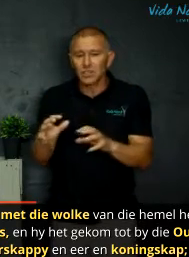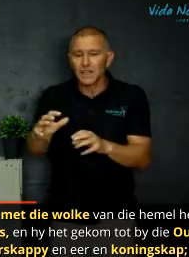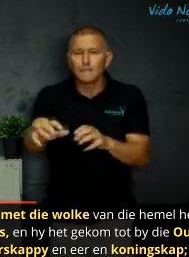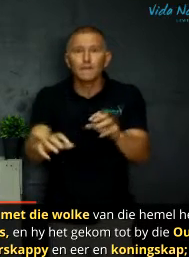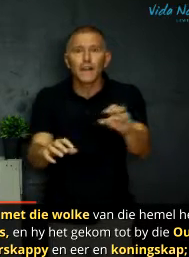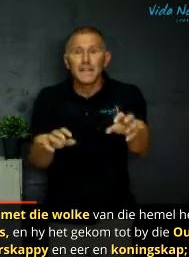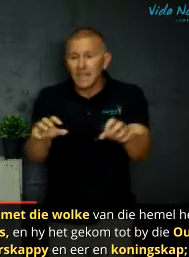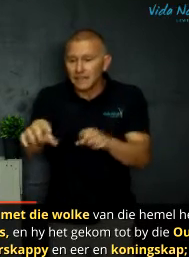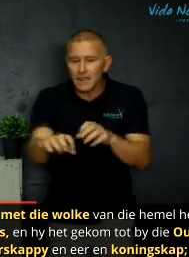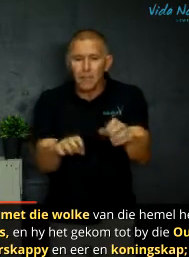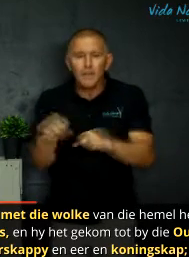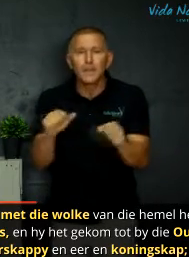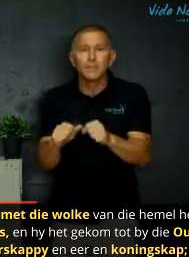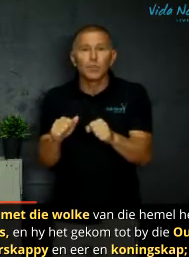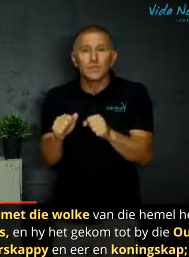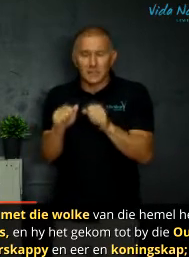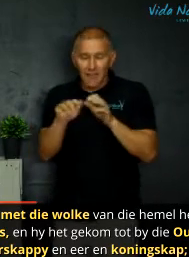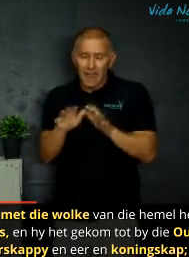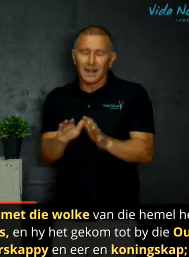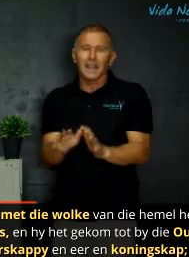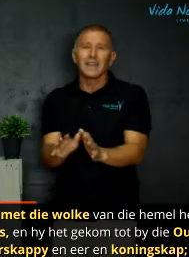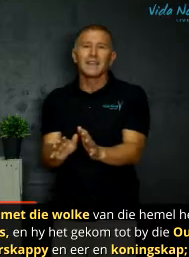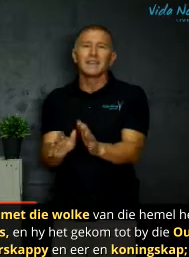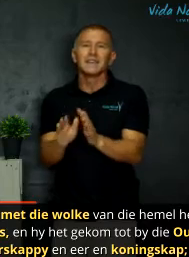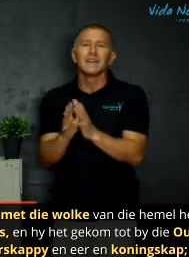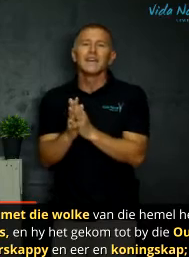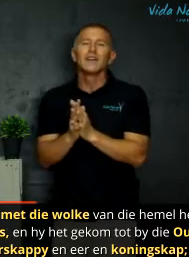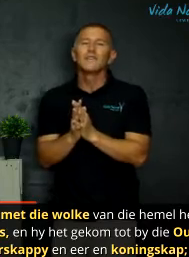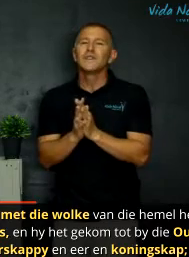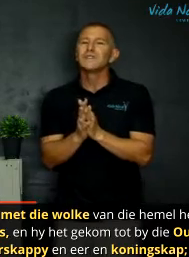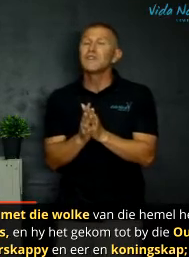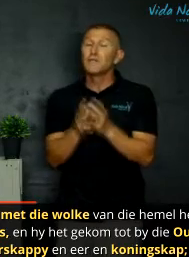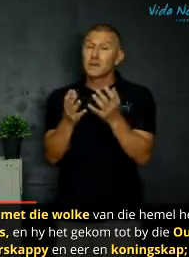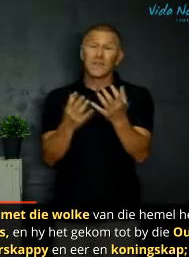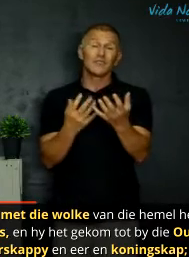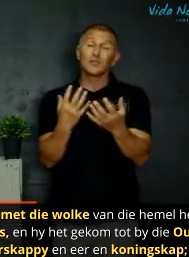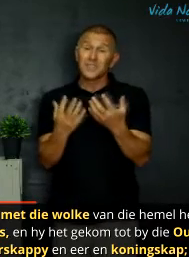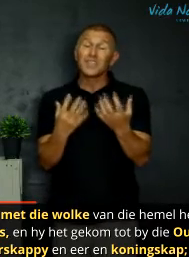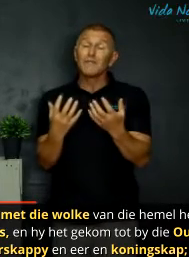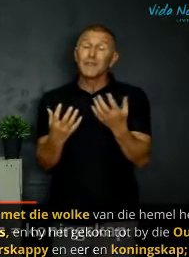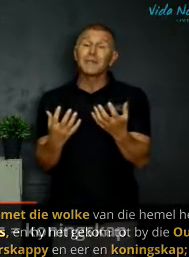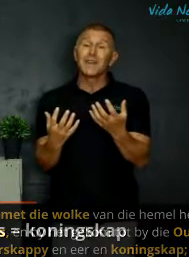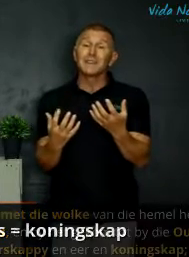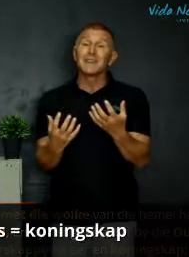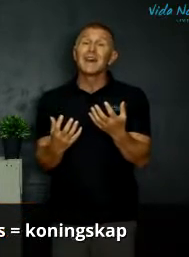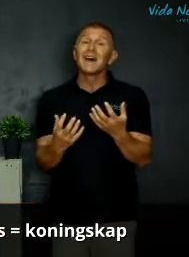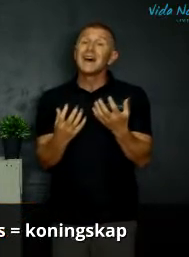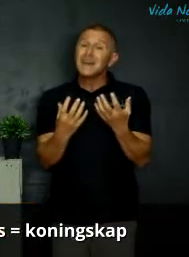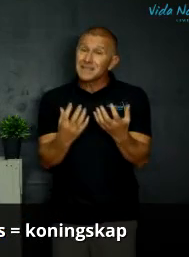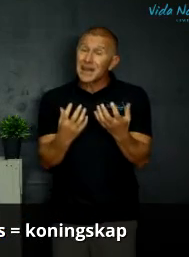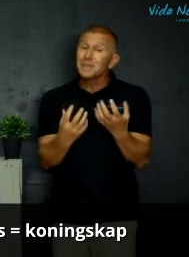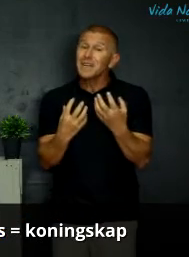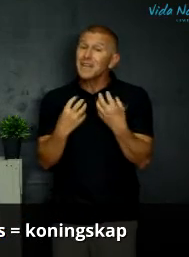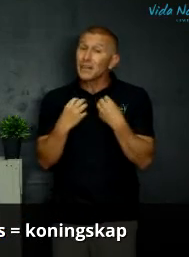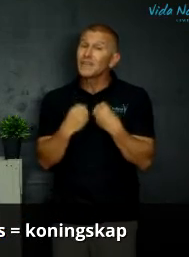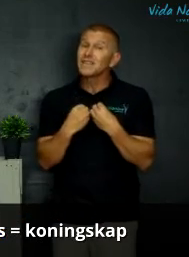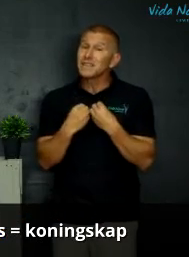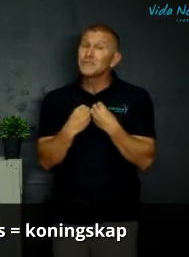of die vat die heerskapie van die monsters weg en hy geed het vir die sien van die mens. So die sien van die mens is een meneer wat Jesus